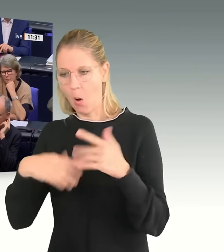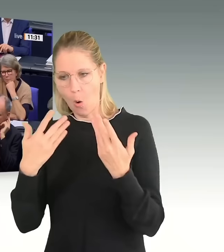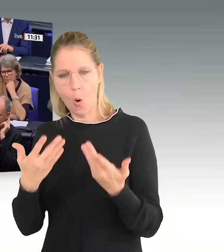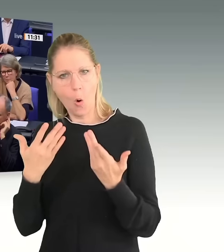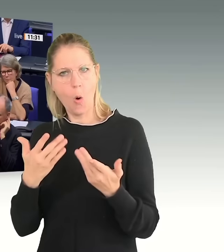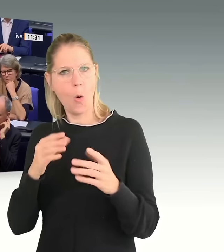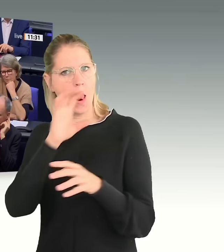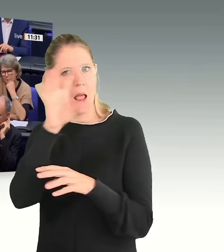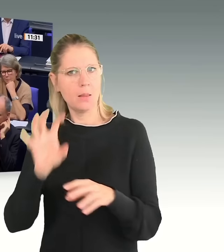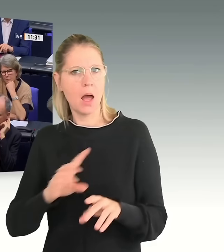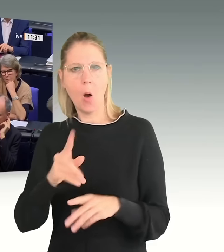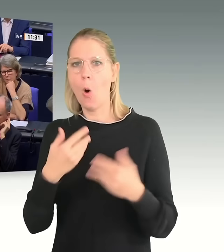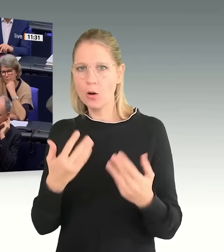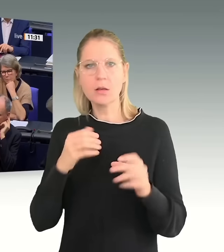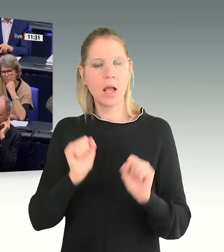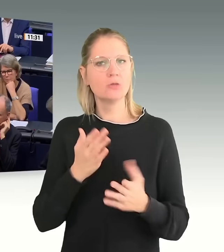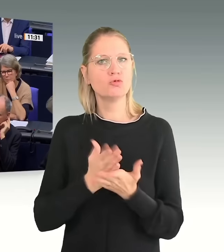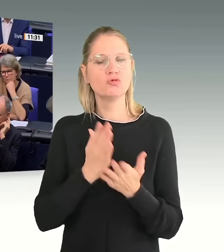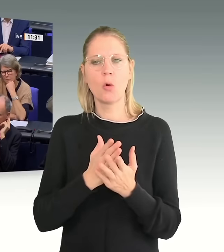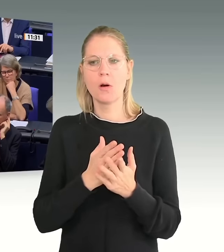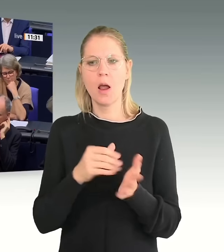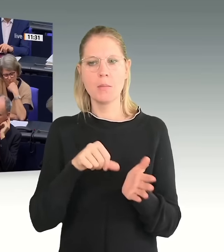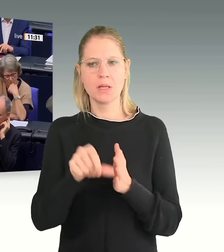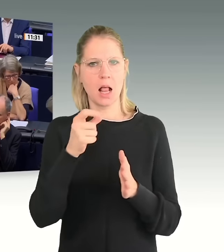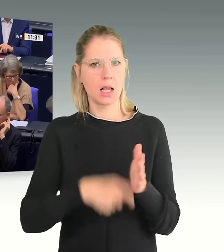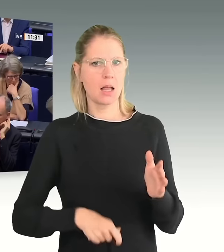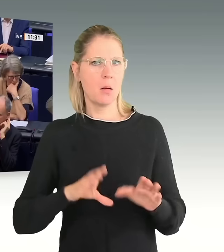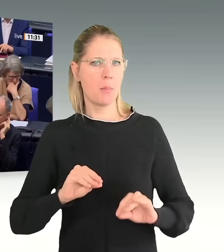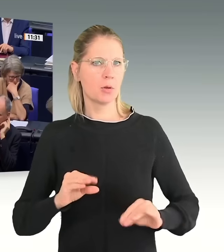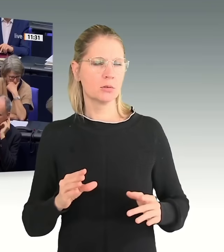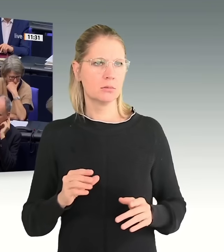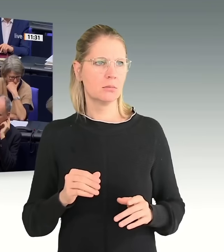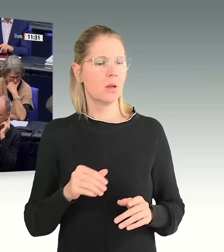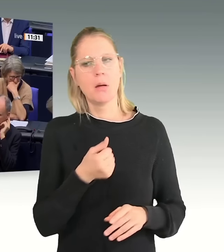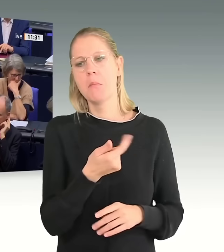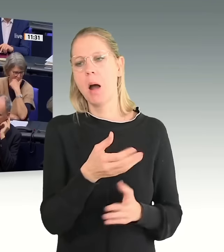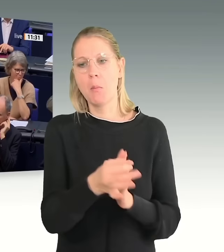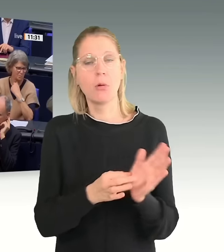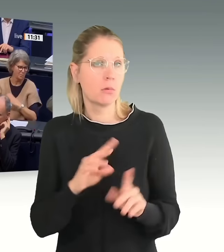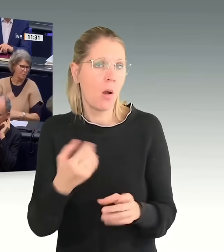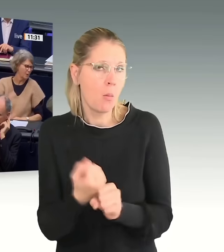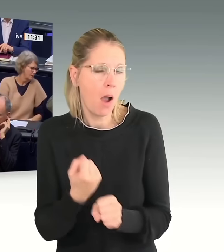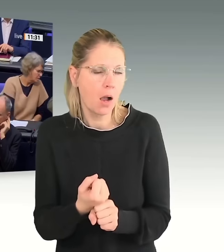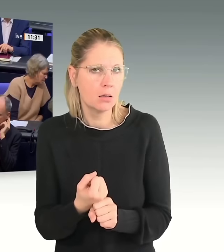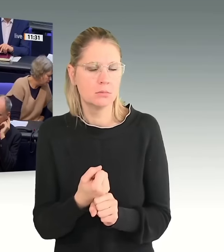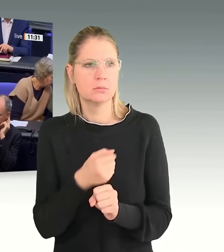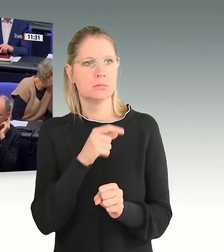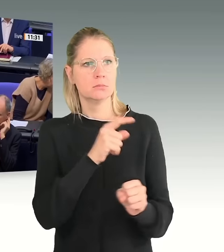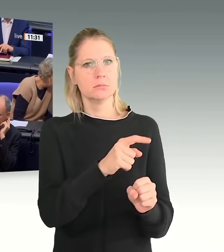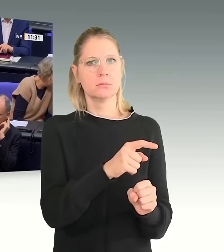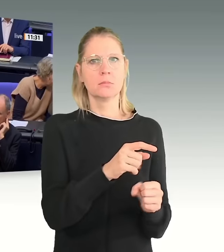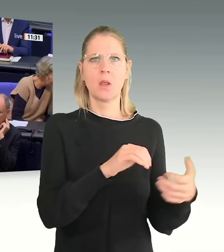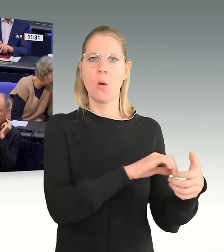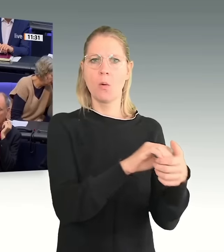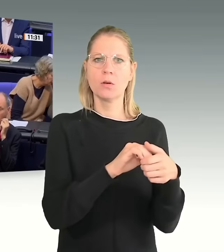An manchen Stellen wird es tatsächlich gemacht. Und genau an den Stellen, wo die Union sich zu Wort